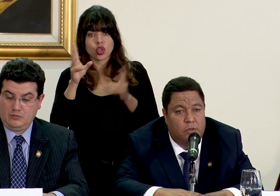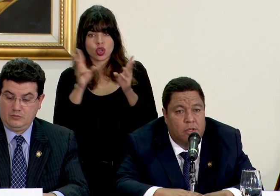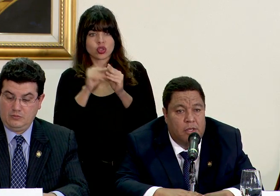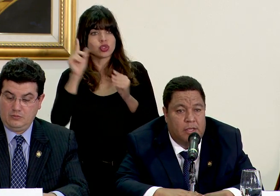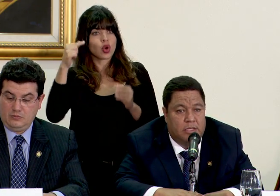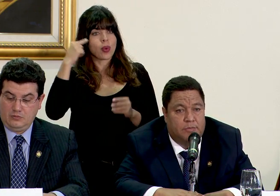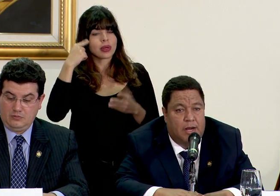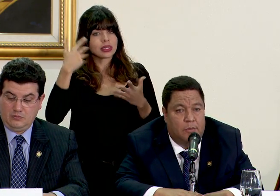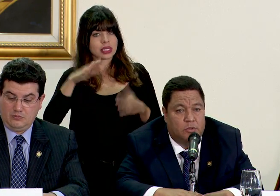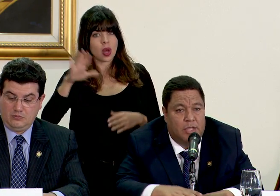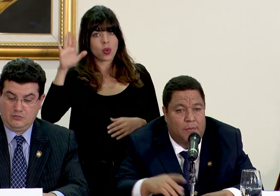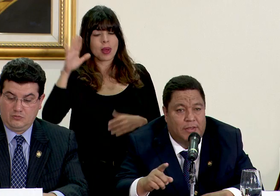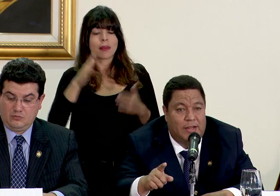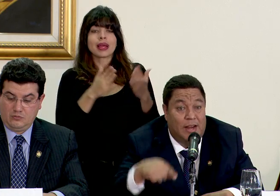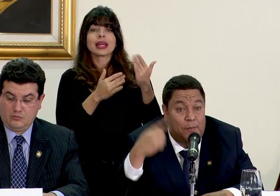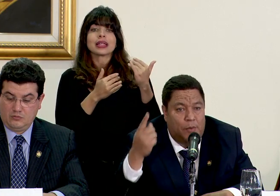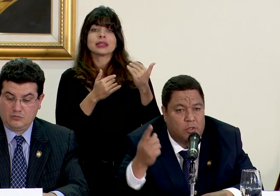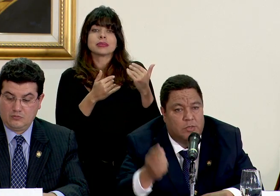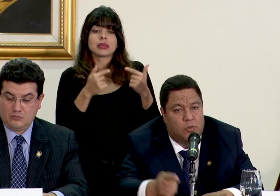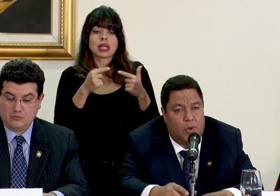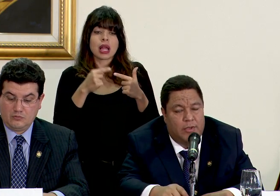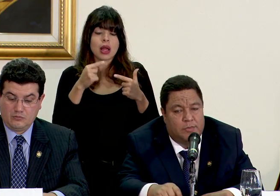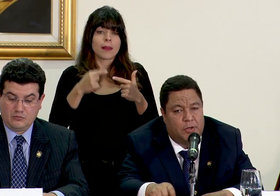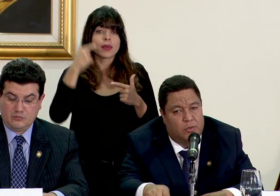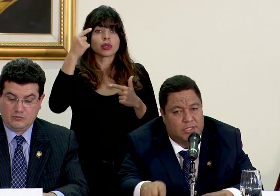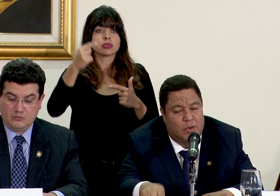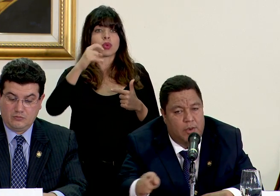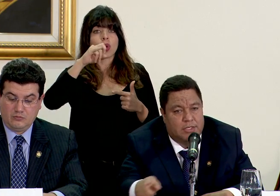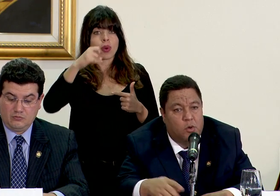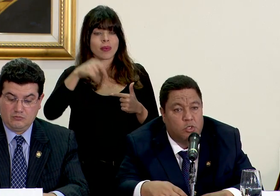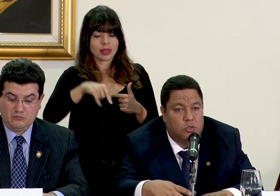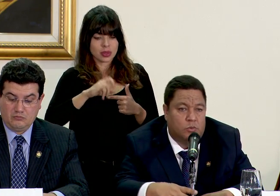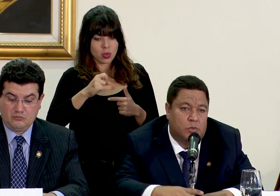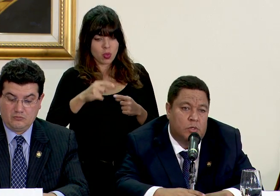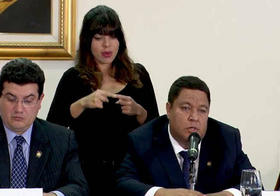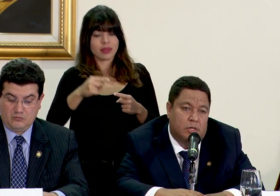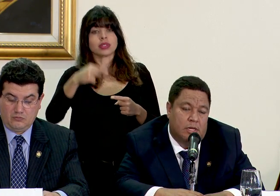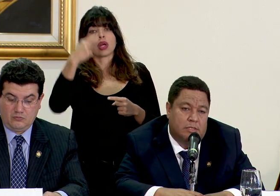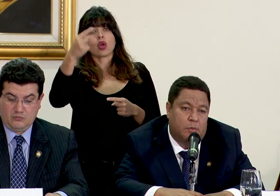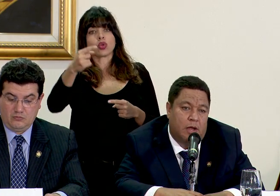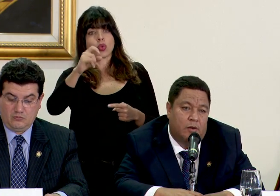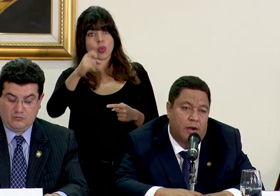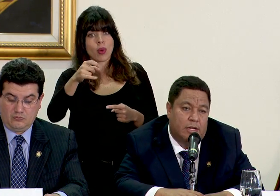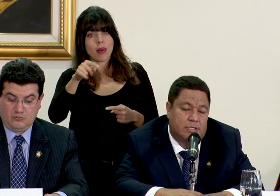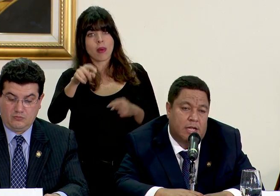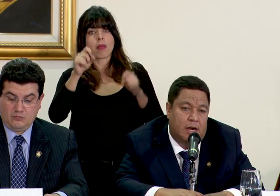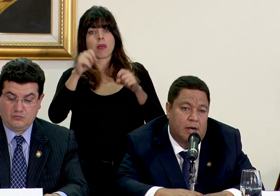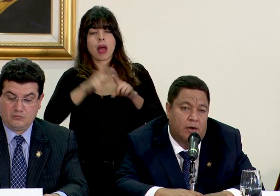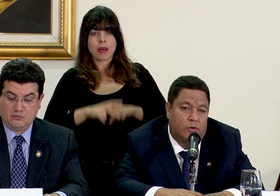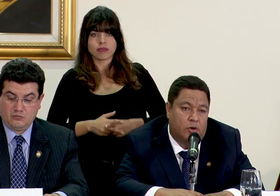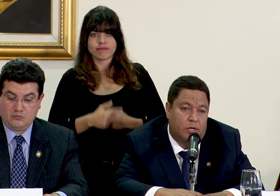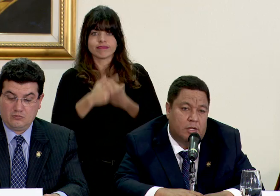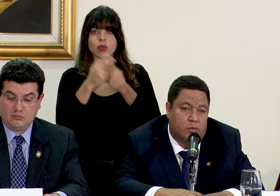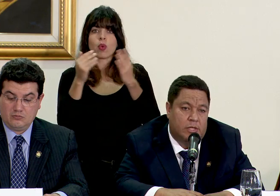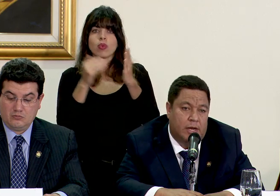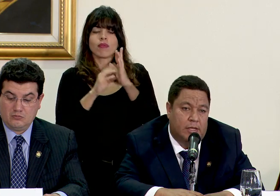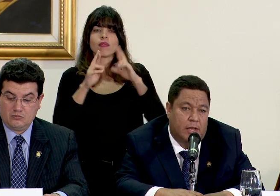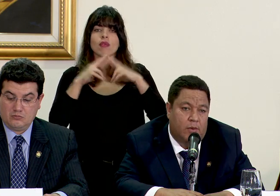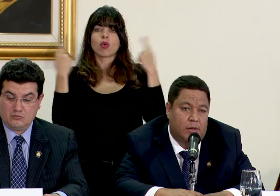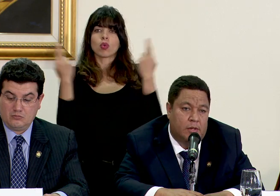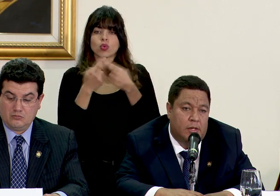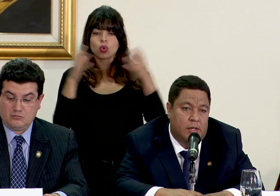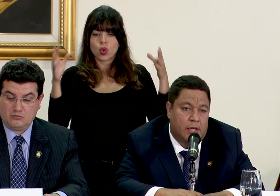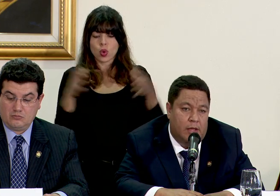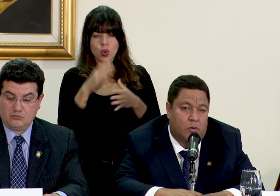gobierno y esperamos que a partir del próximo jueves perdón de este jueves en 8 ya se puedan reiniciar las reuniones de junta